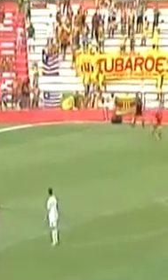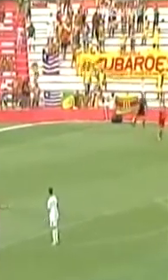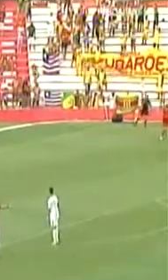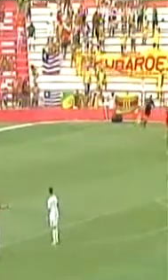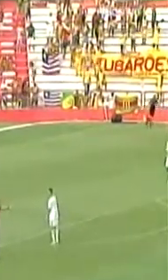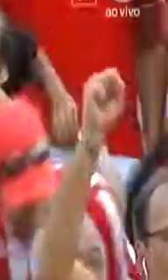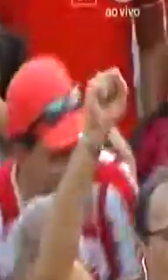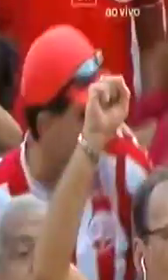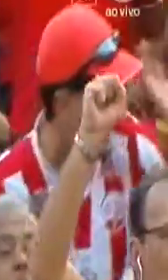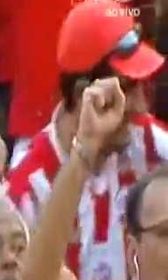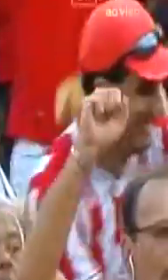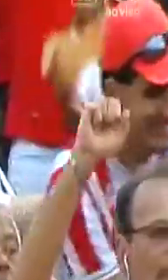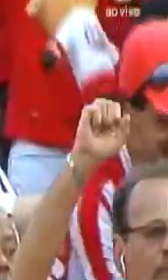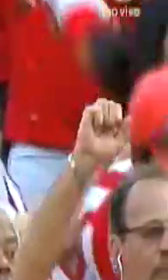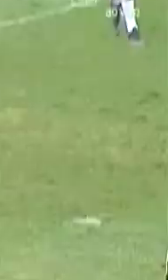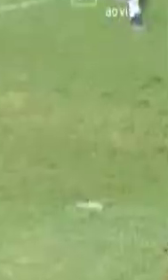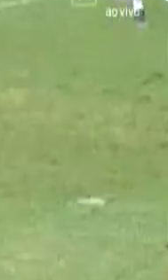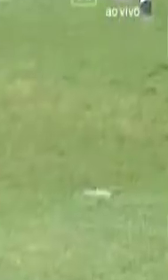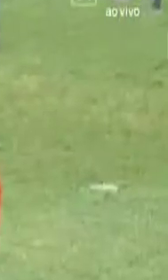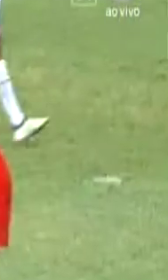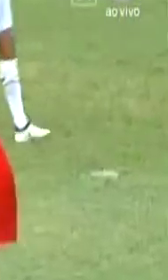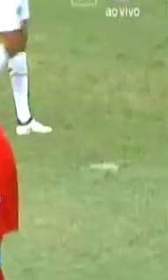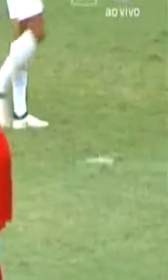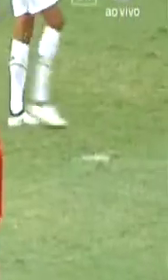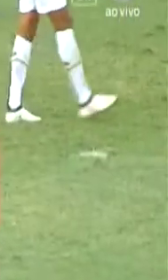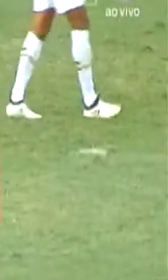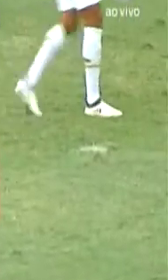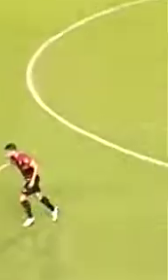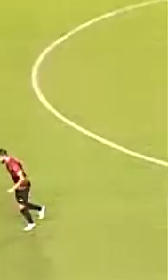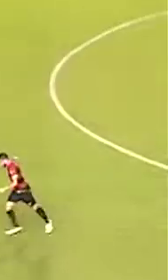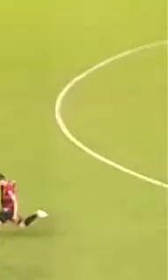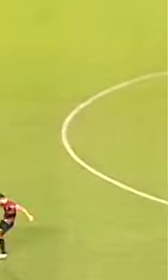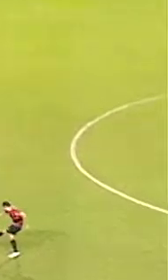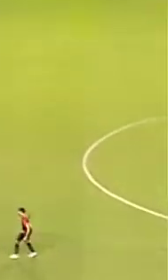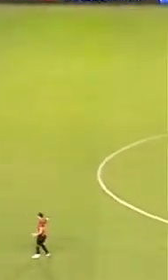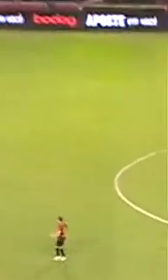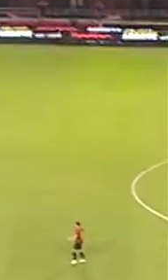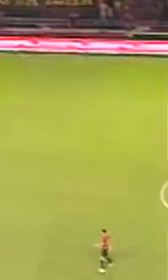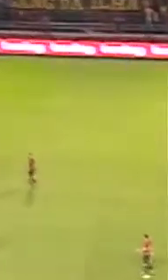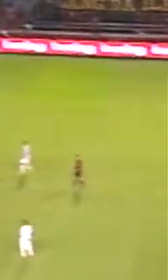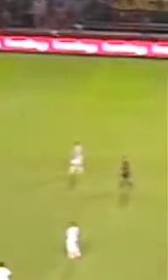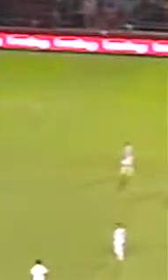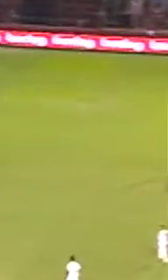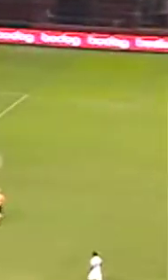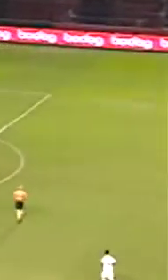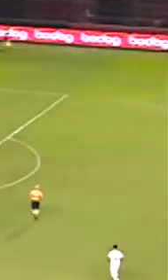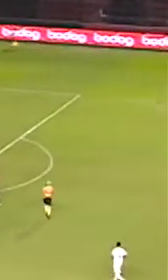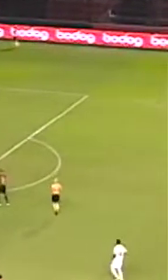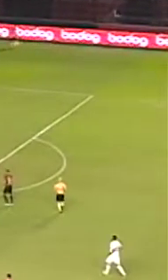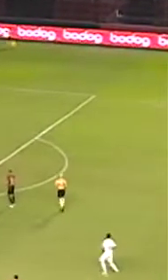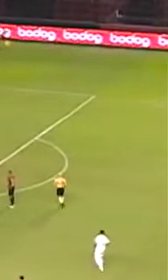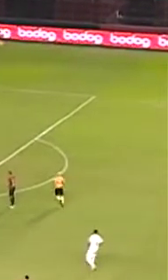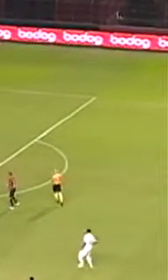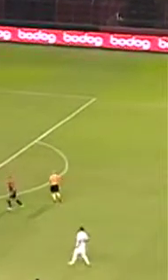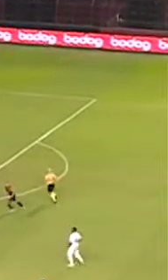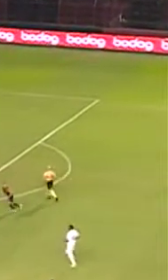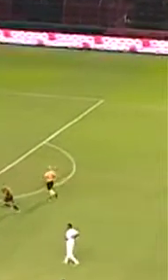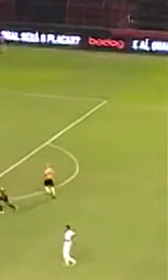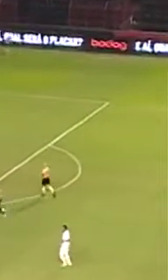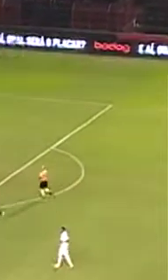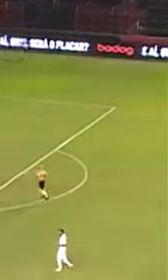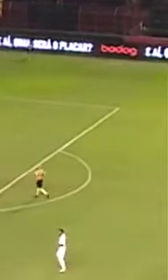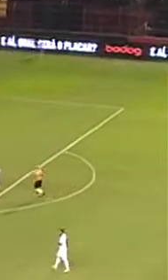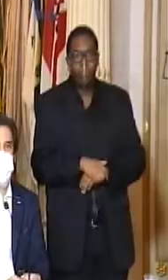Pernambuco estão liberados a partir do dia 19, no outro fim de semana. As partidas que vão ser disputadas são pela última rodada do